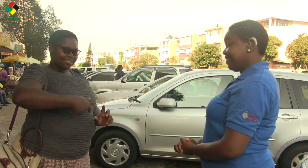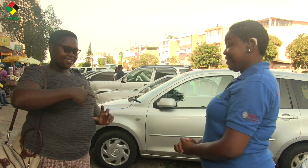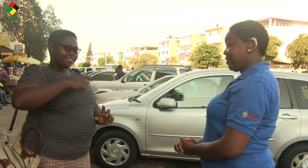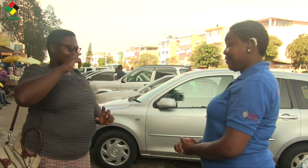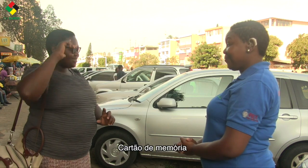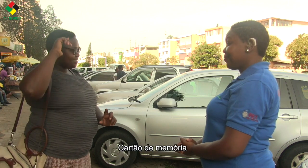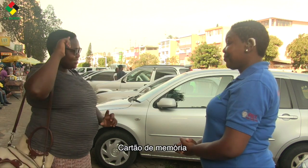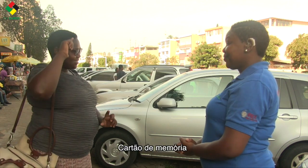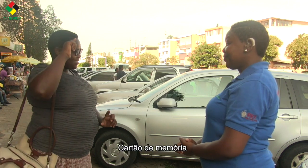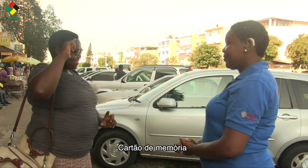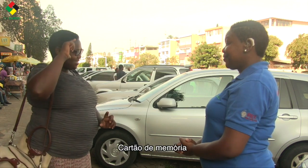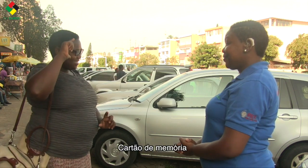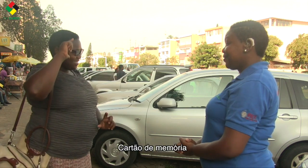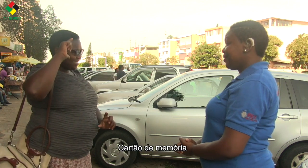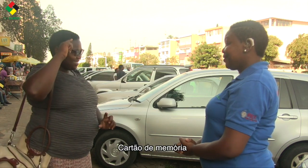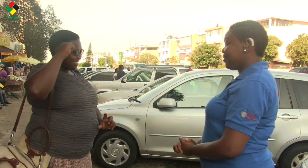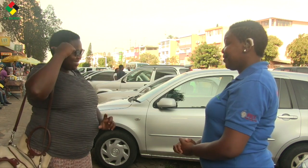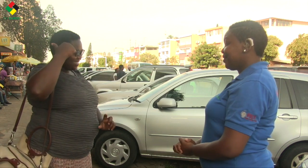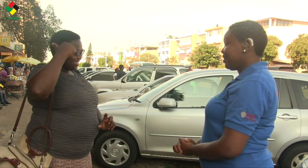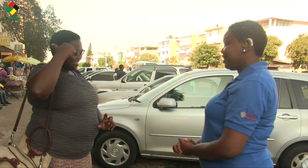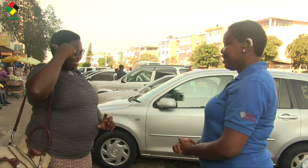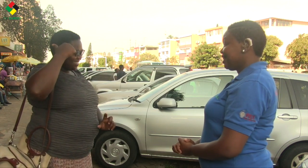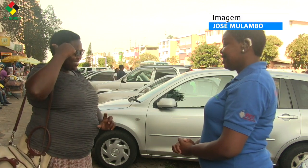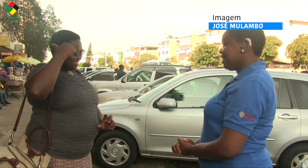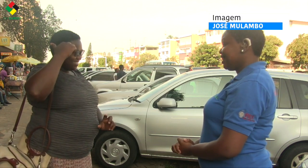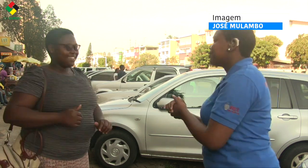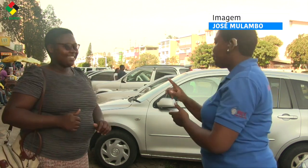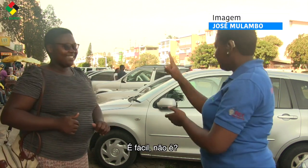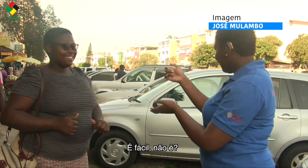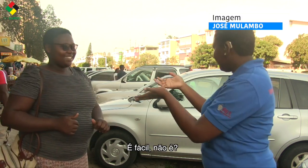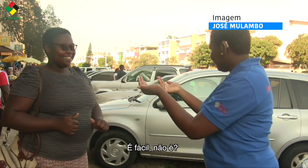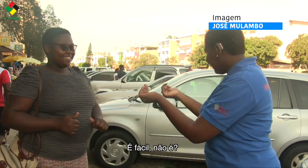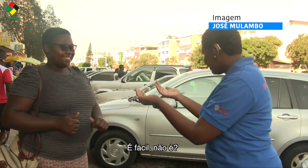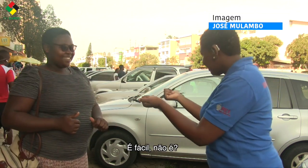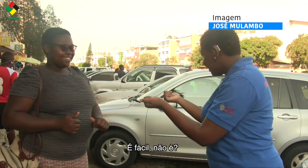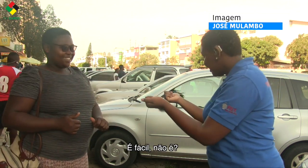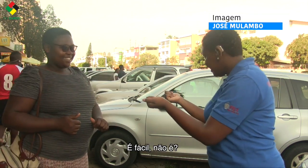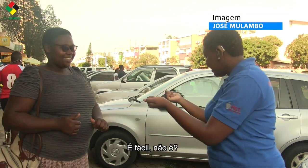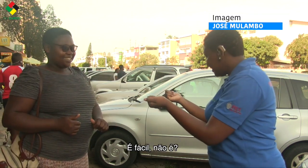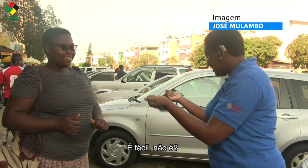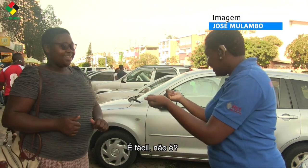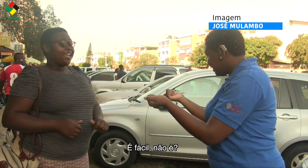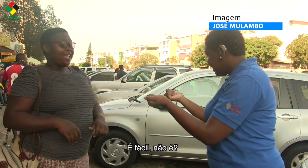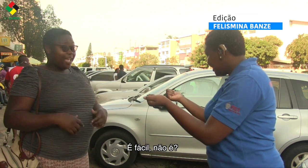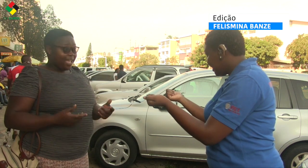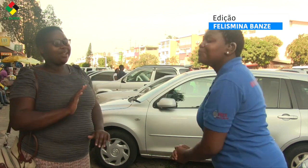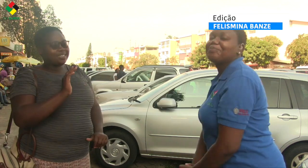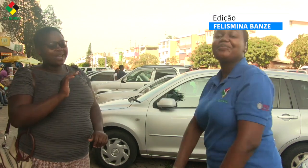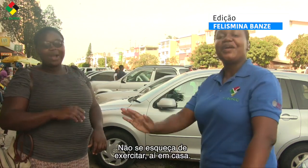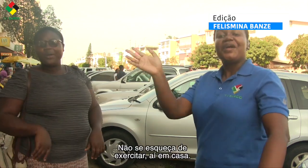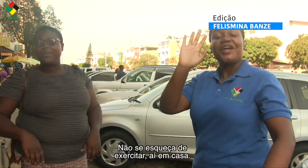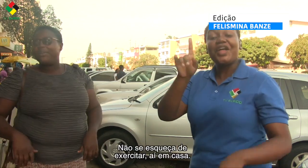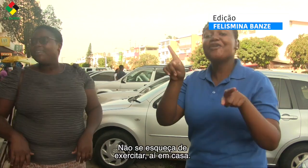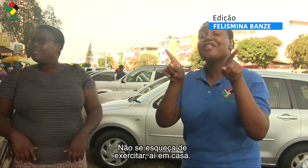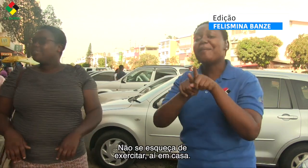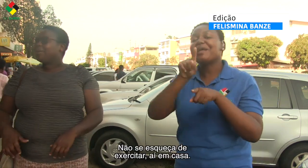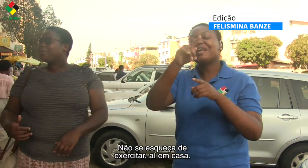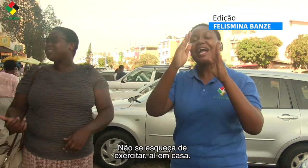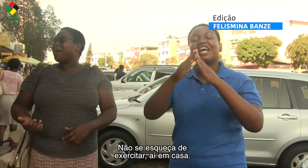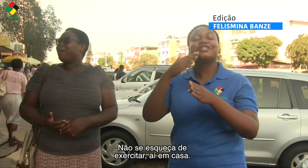Cartão de Memória. É fácil, não é? Não se esqueça de exercitar